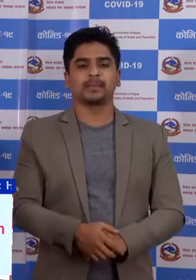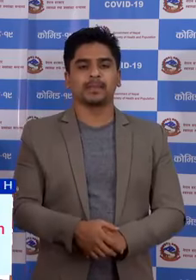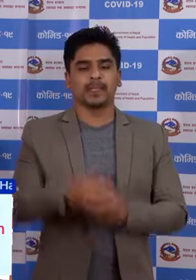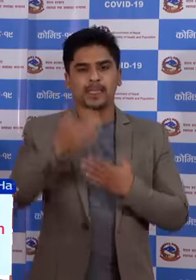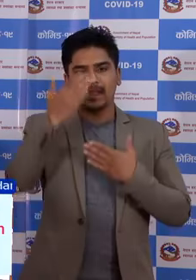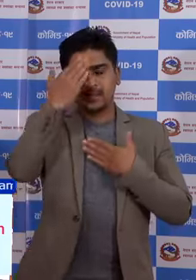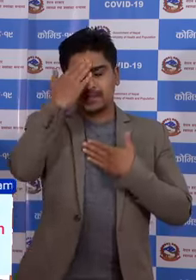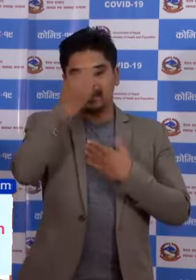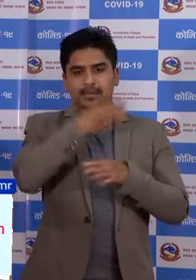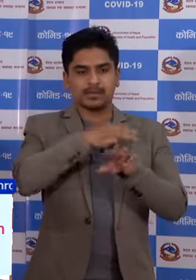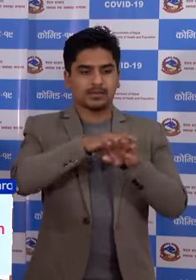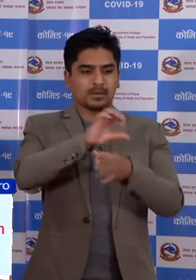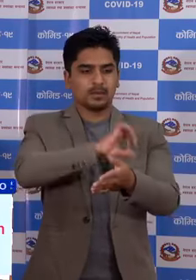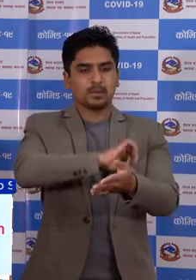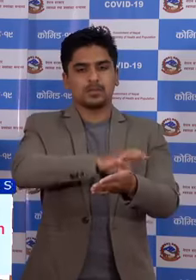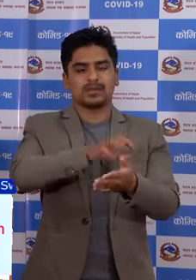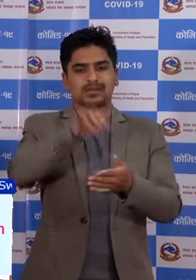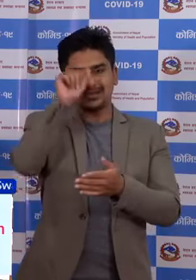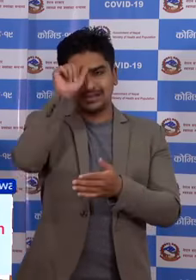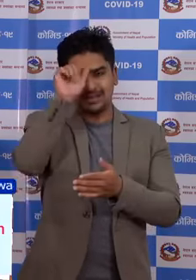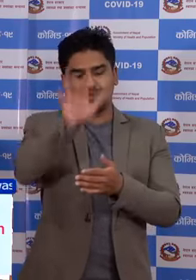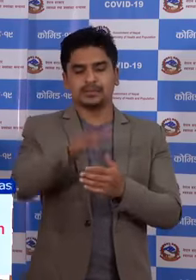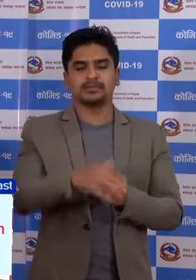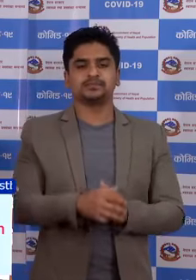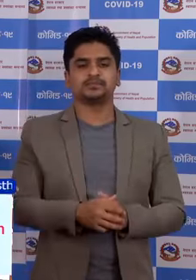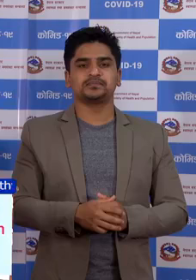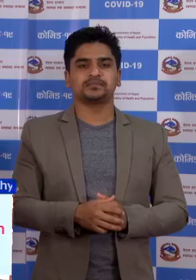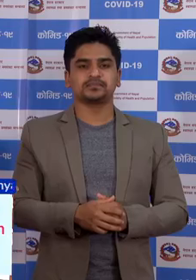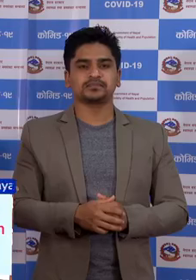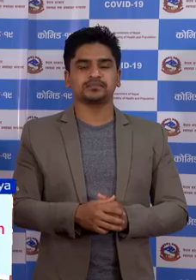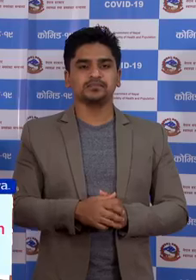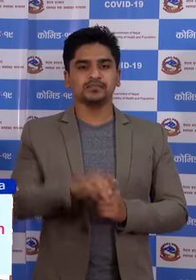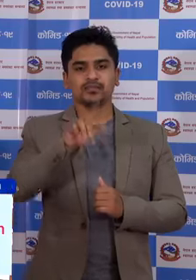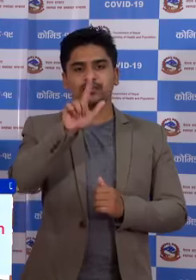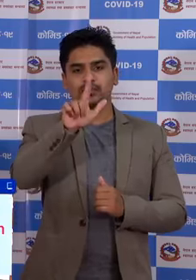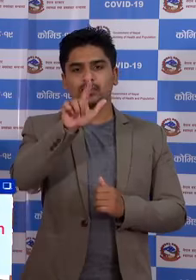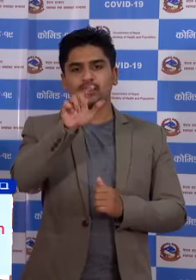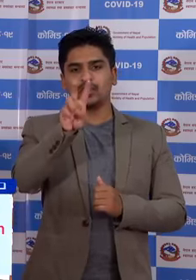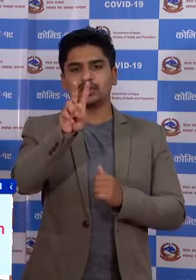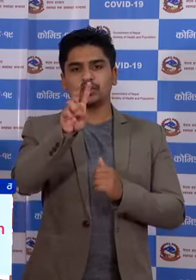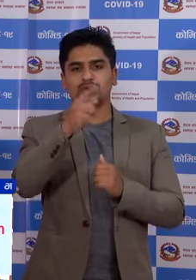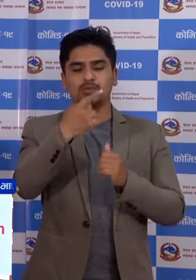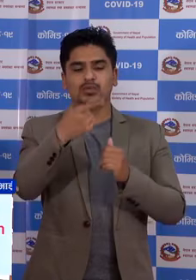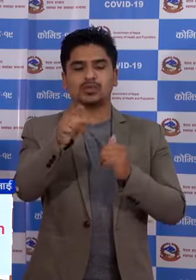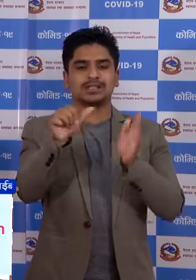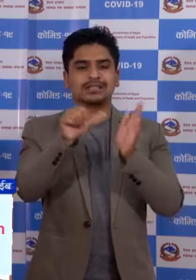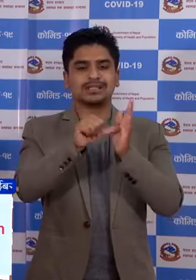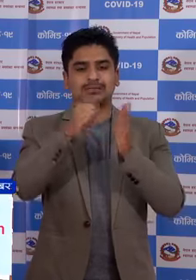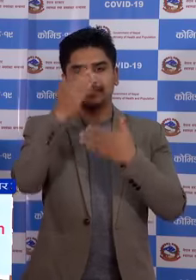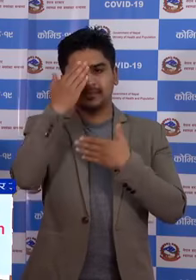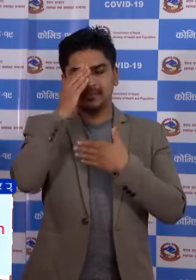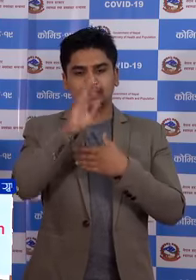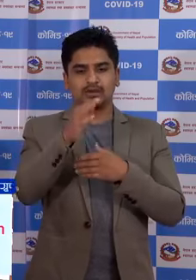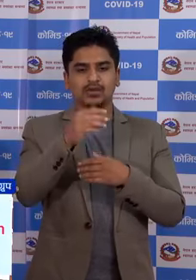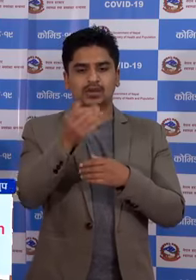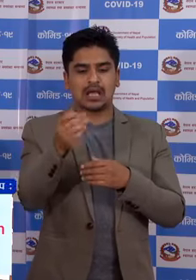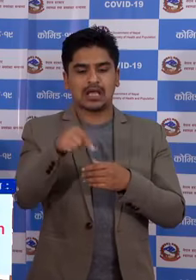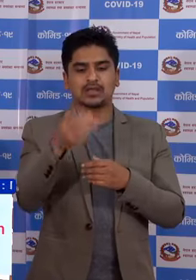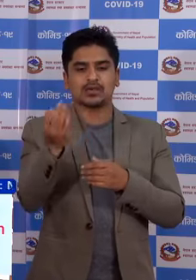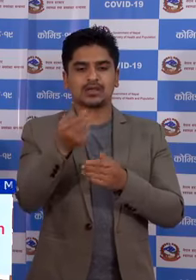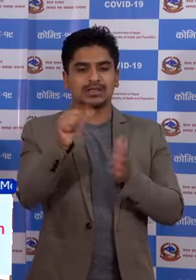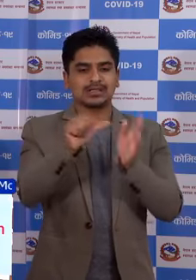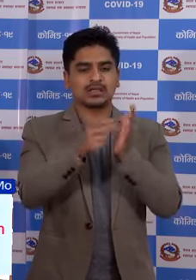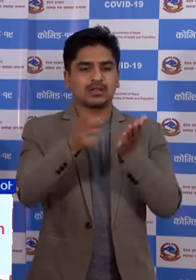संक्रमित अरुको प्रादेशिक विवरण वन्नु परदा बहतर उटा जिल्ला इन्बॉल्ब्शन र कुने नया जिल्ला